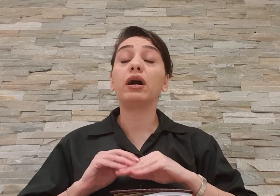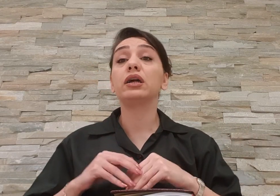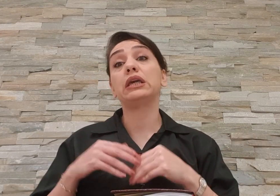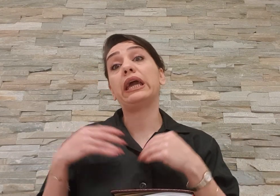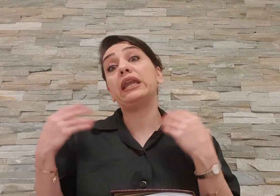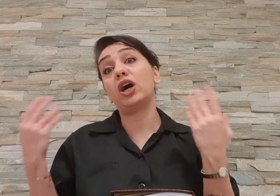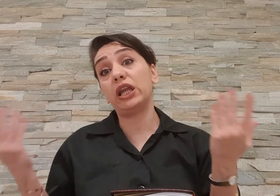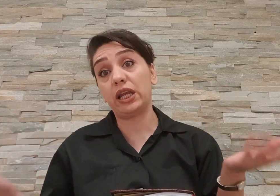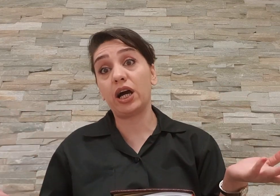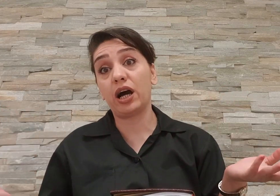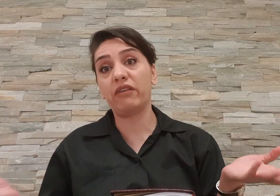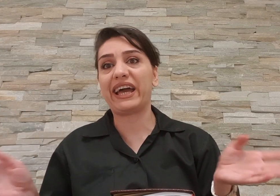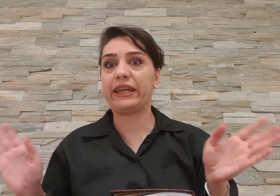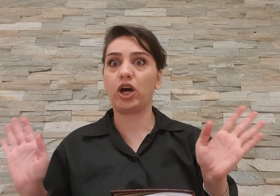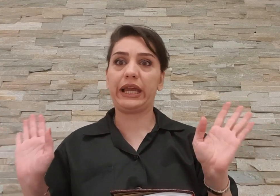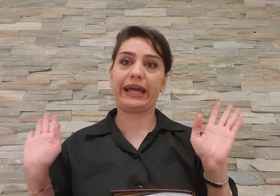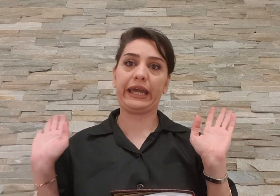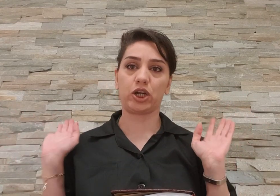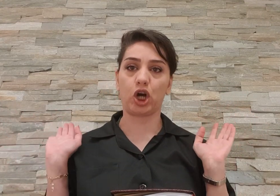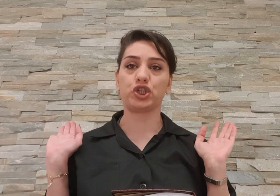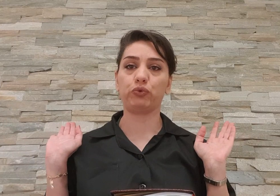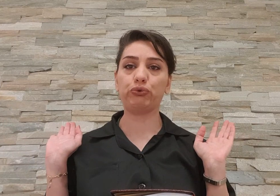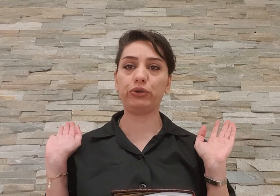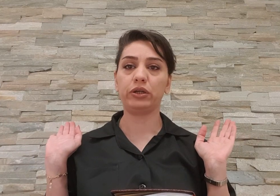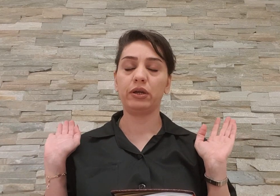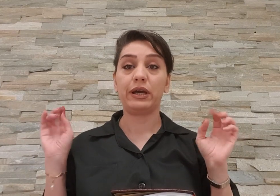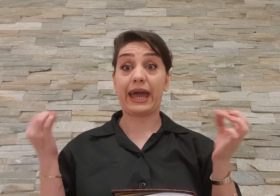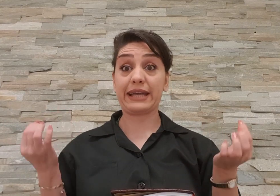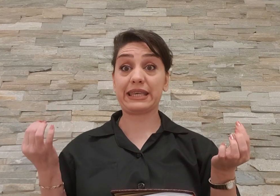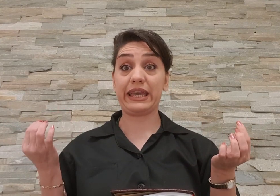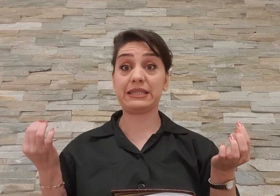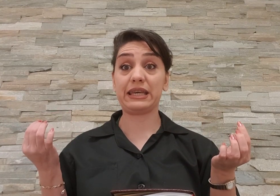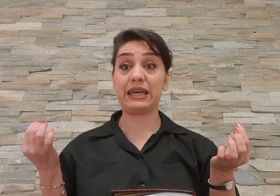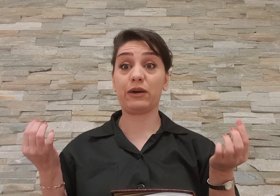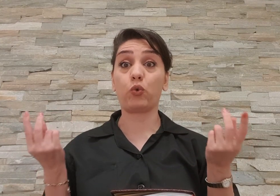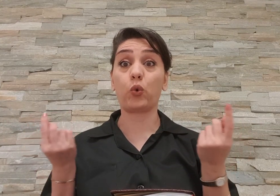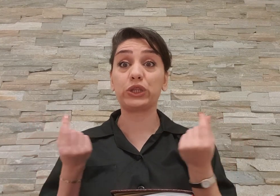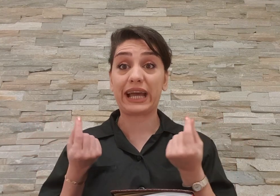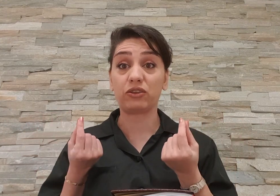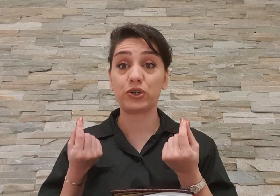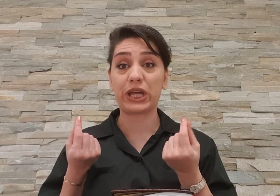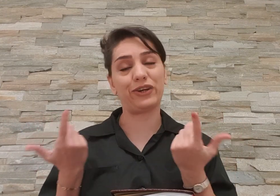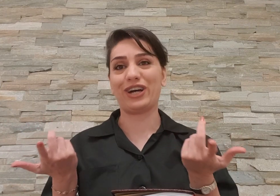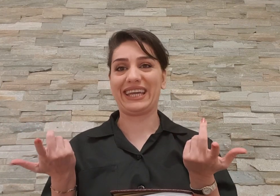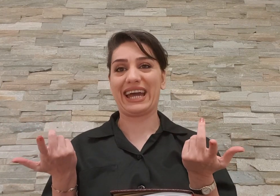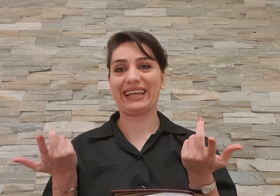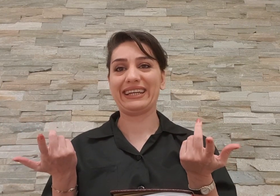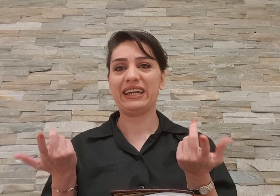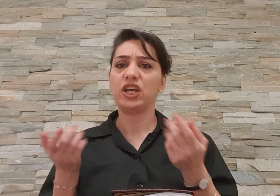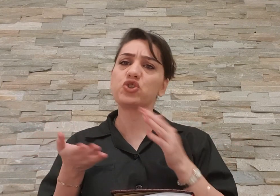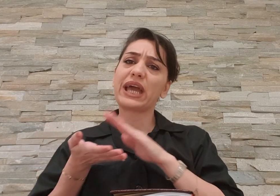که انا لله و انا الیه راجعون از حیث قدرت داشتن کاری کردن ایشون